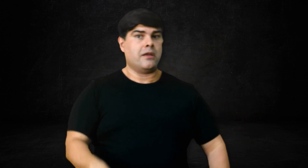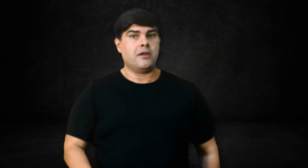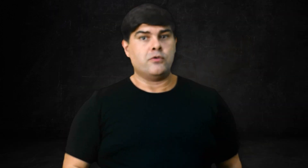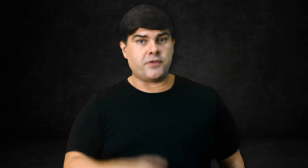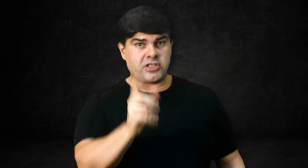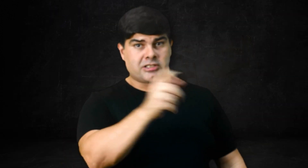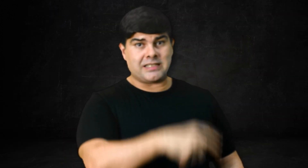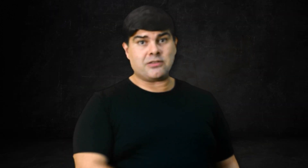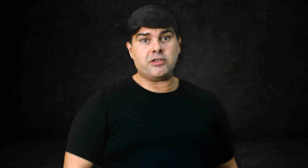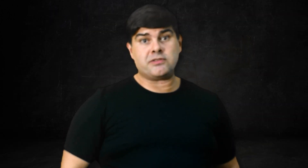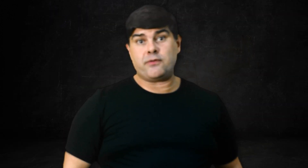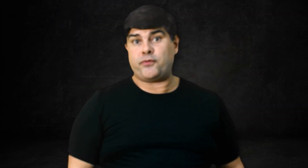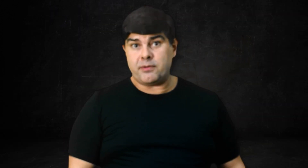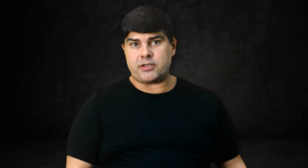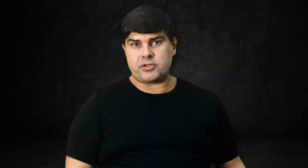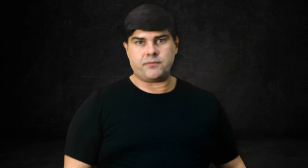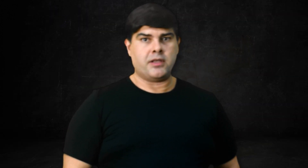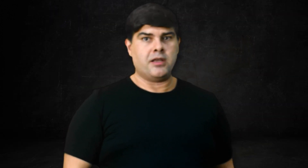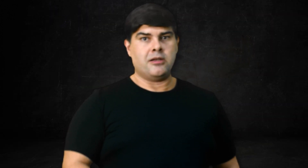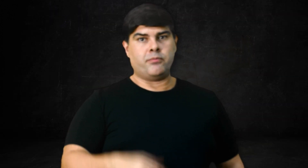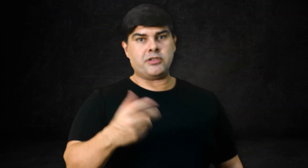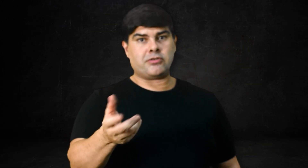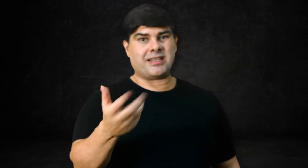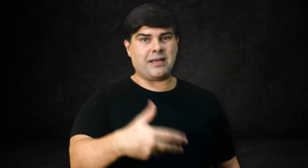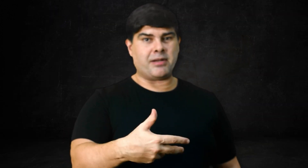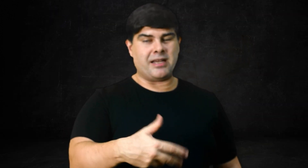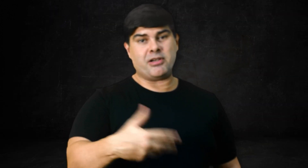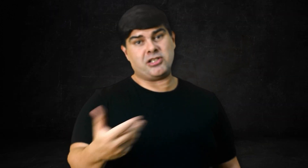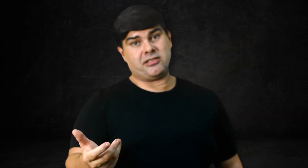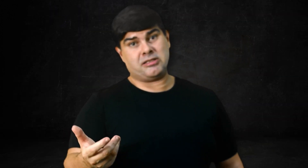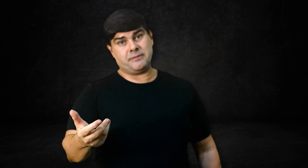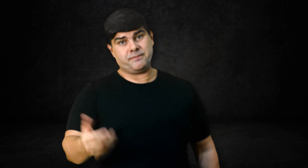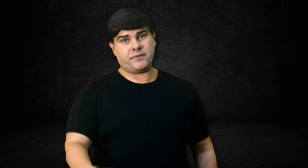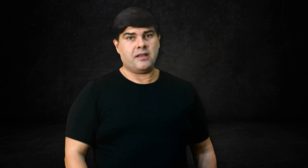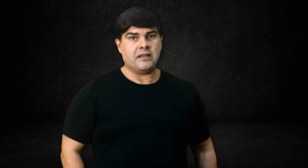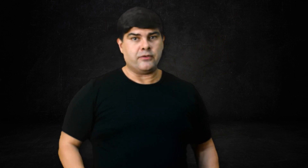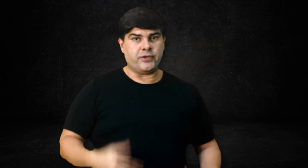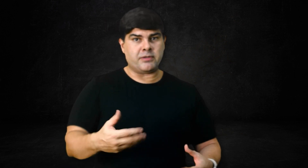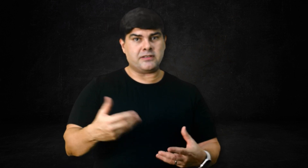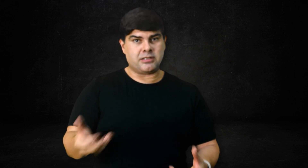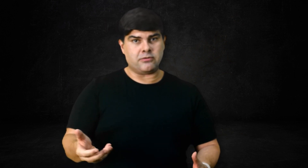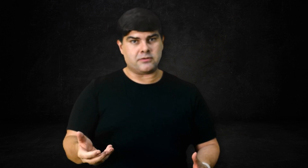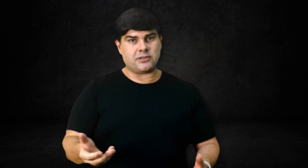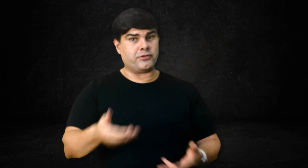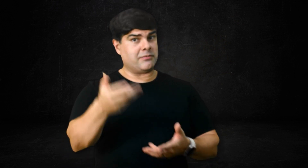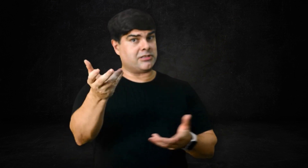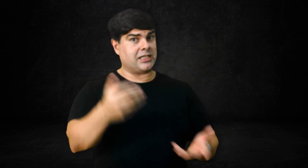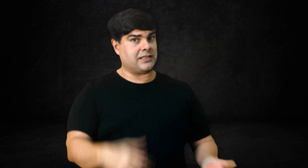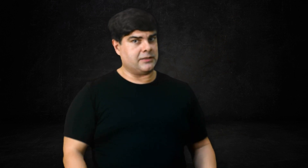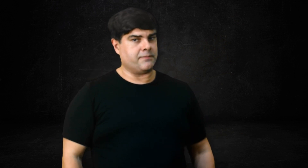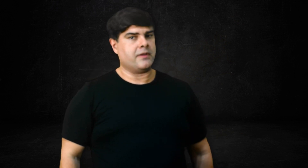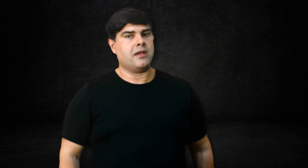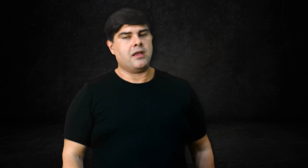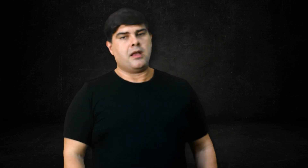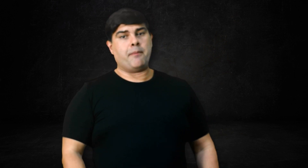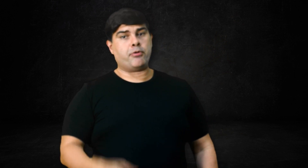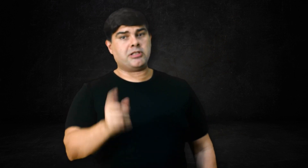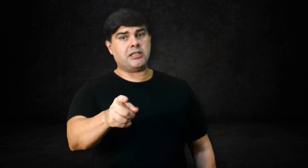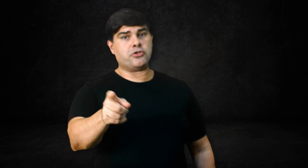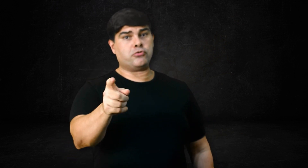Os vegetais são ricos em fibras, por isso a quebra é mais lenta. Fibras, então, são fundamentais aí. A proteína junto